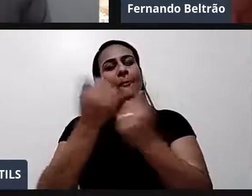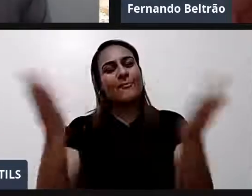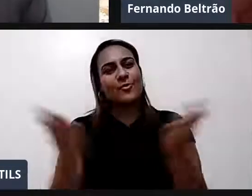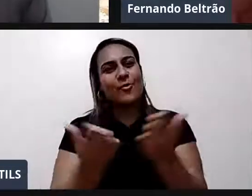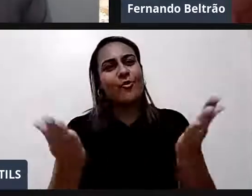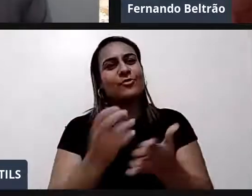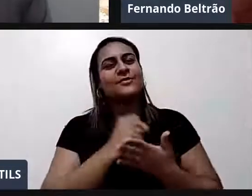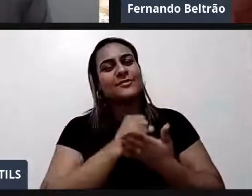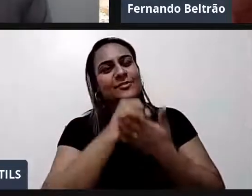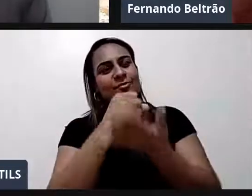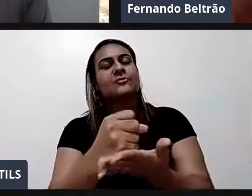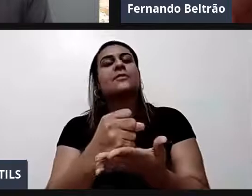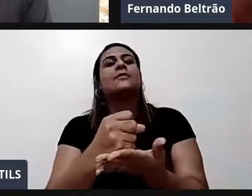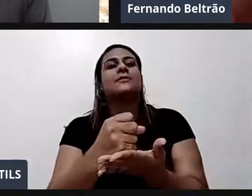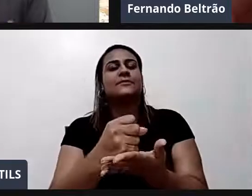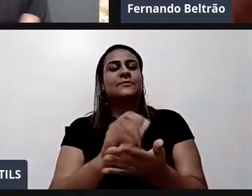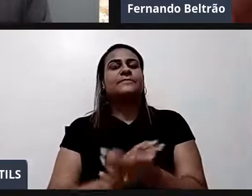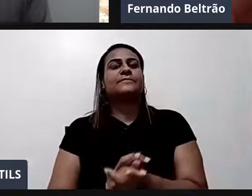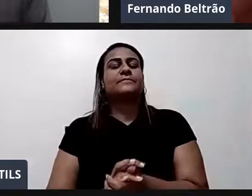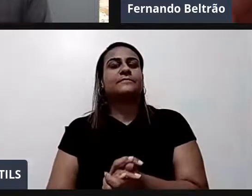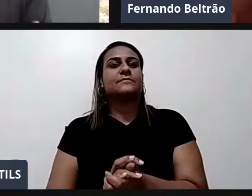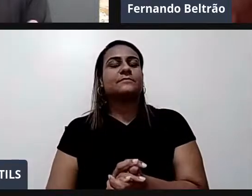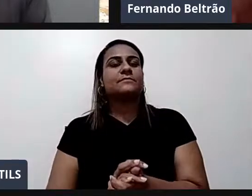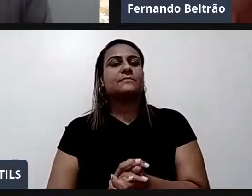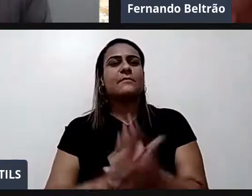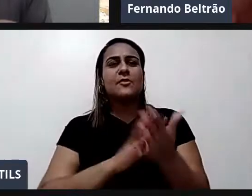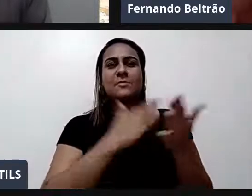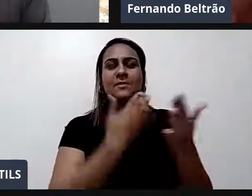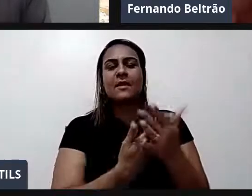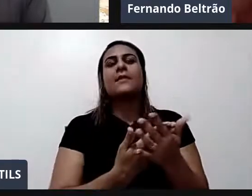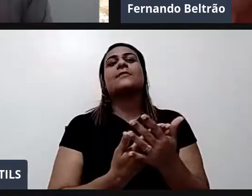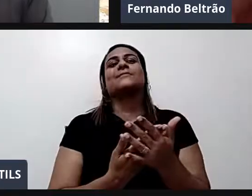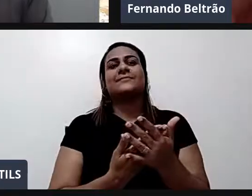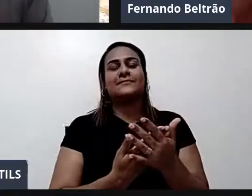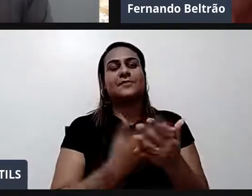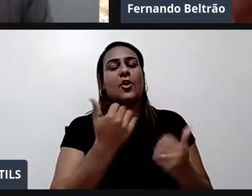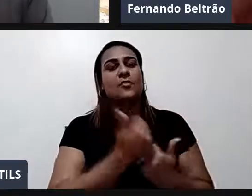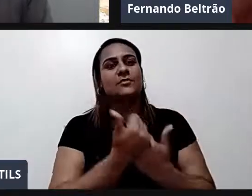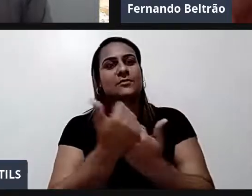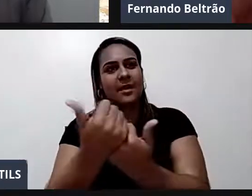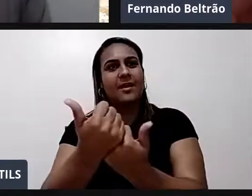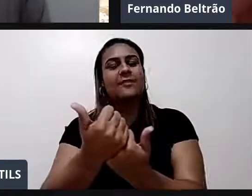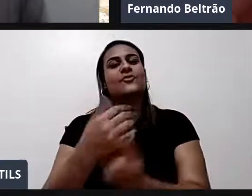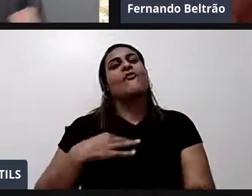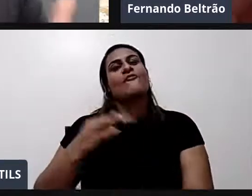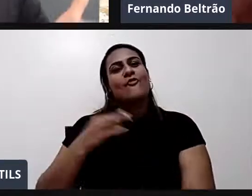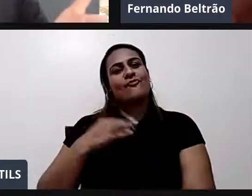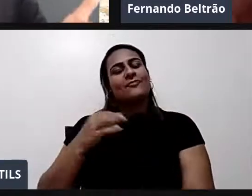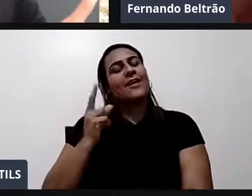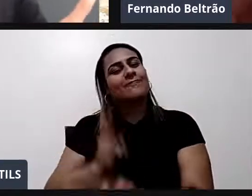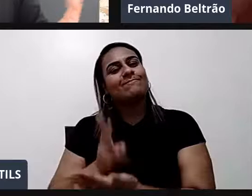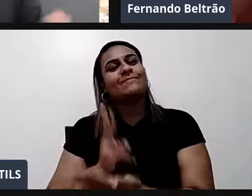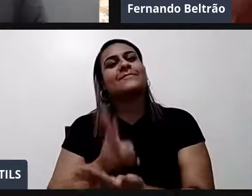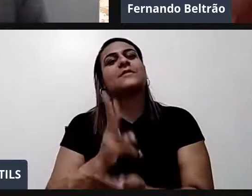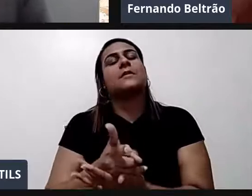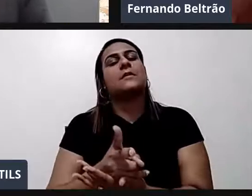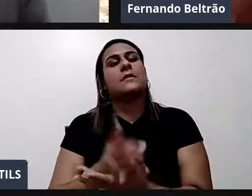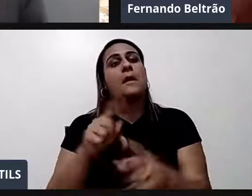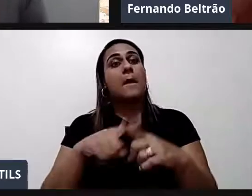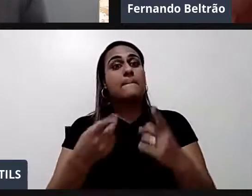e a gente são pessoas que nós contamos com essas intérpretes como voluntário sempre mas também deixar bem claro que quem quiser contratar as